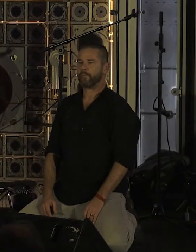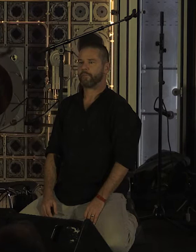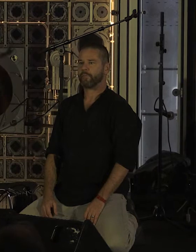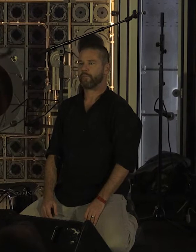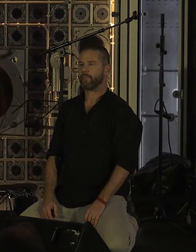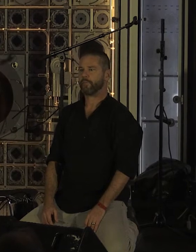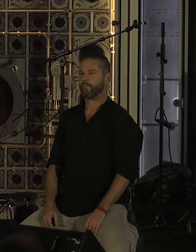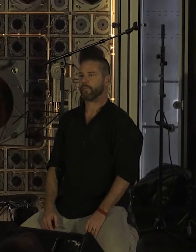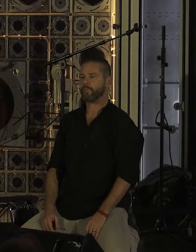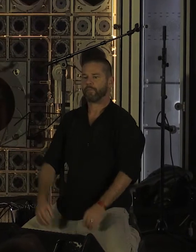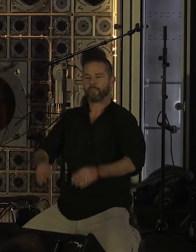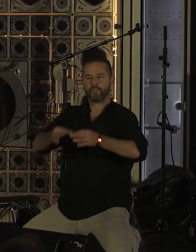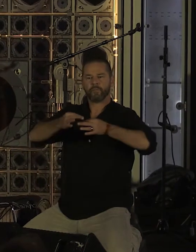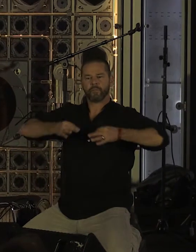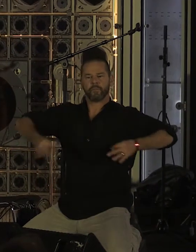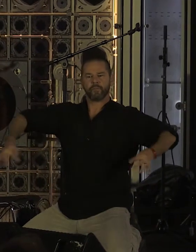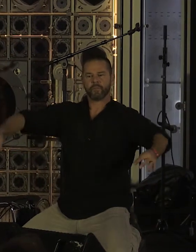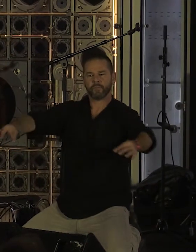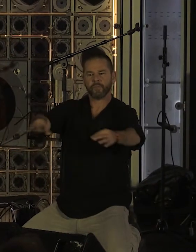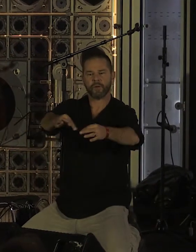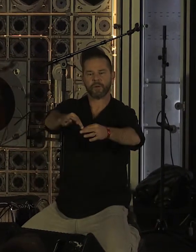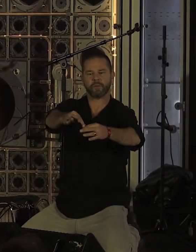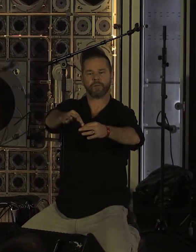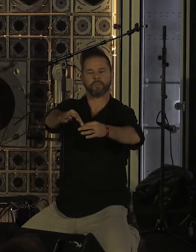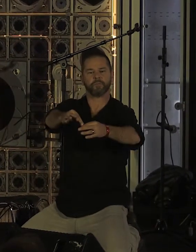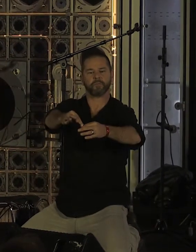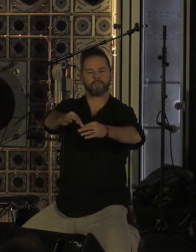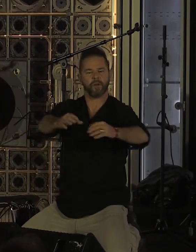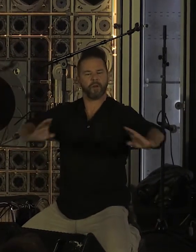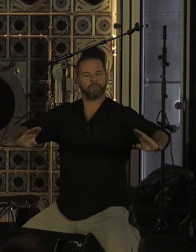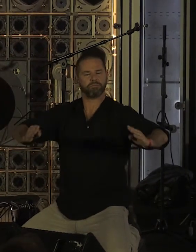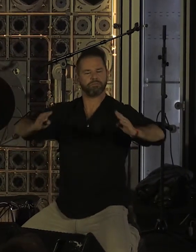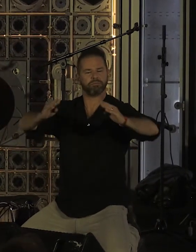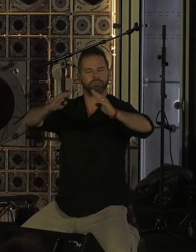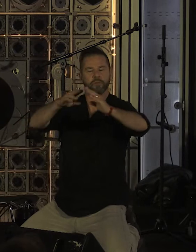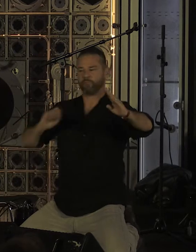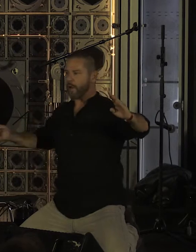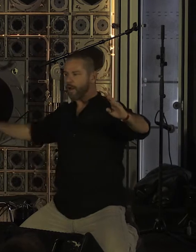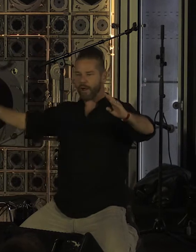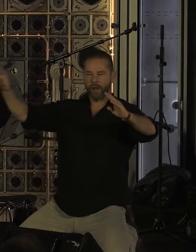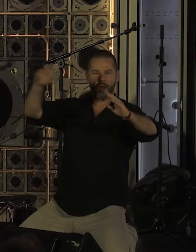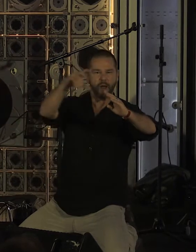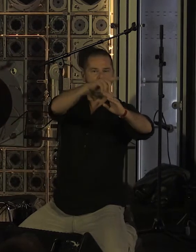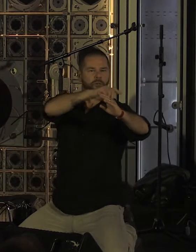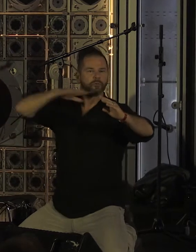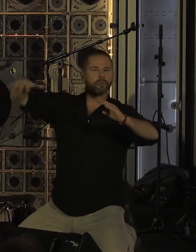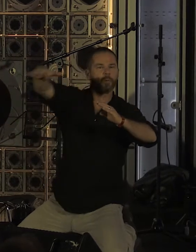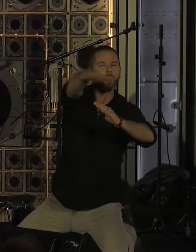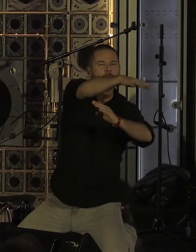Un vent gonflait au-dessus du piton Pondait un nuage blanc même dans le noir Qui